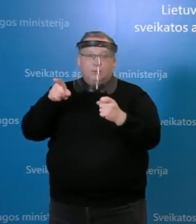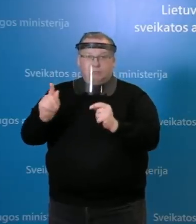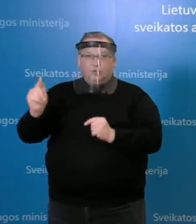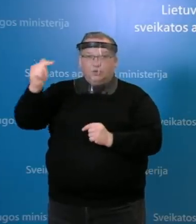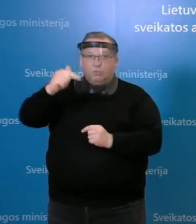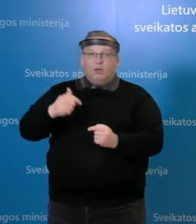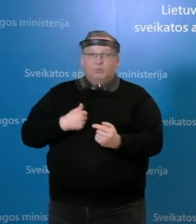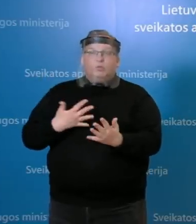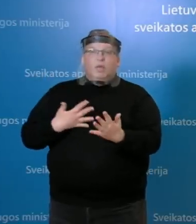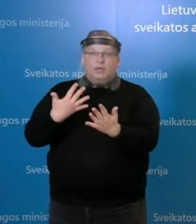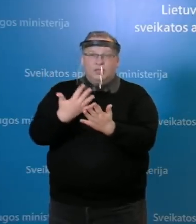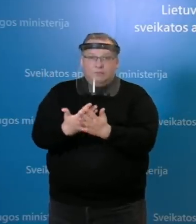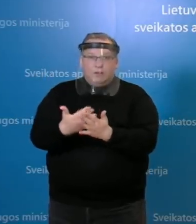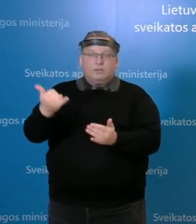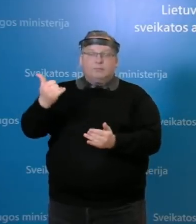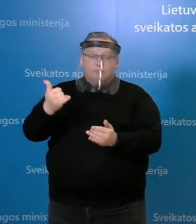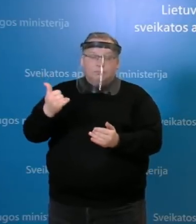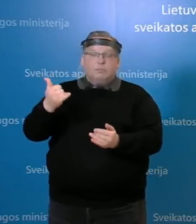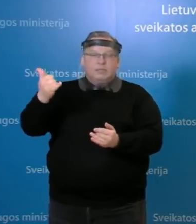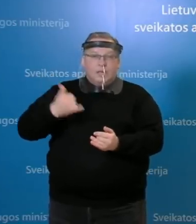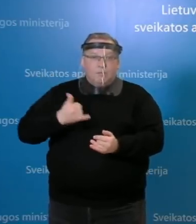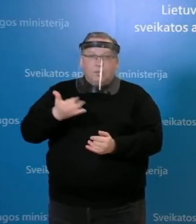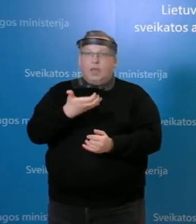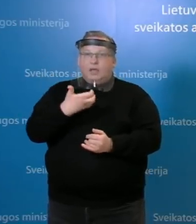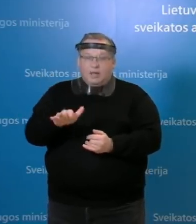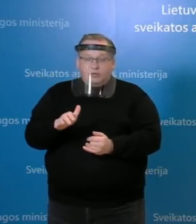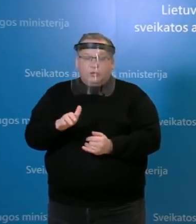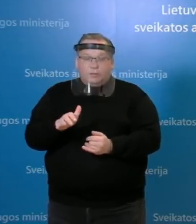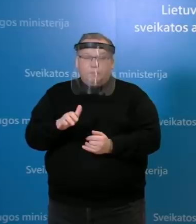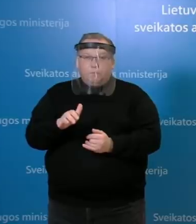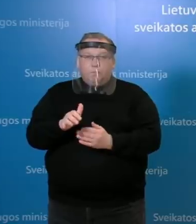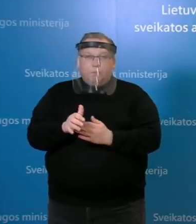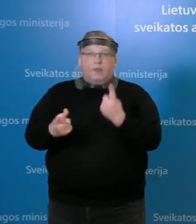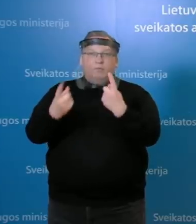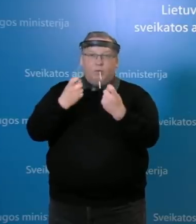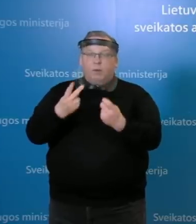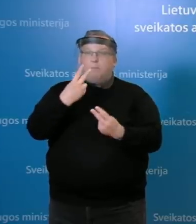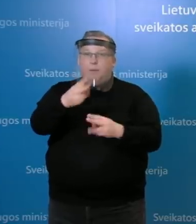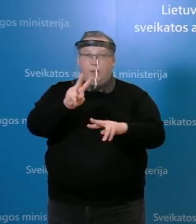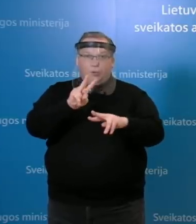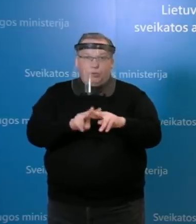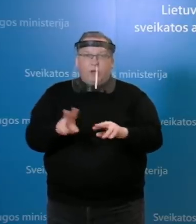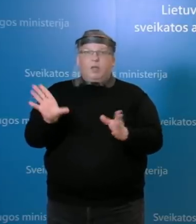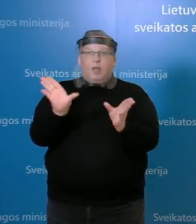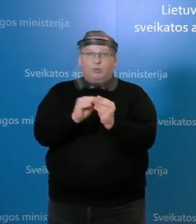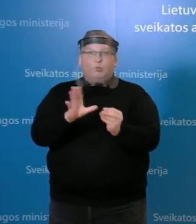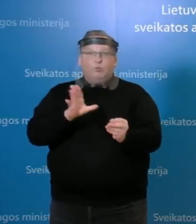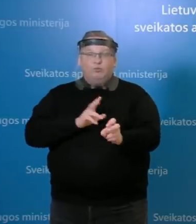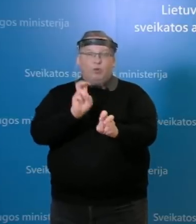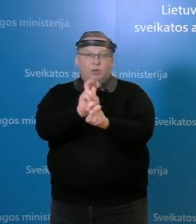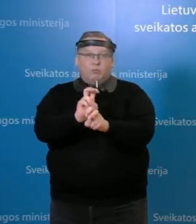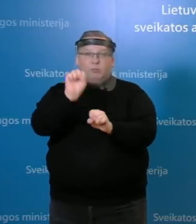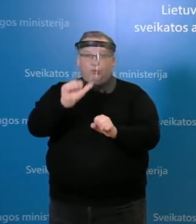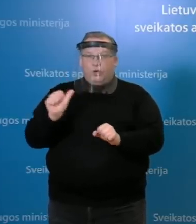kad jie mūsų aktyviai kreipiasi gyventojų į karštą liniją skambiną, jeigu jie pamato vietas, kuriuose irgi kartu lankėsi ir mes galime